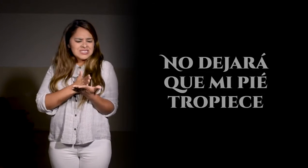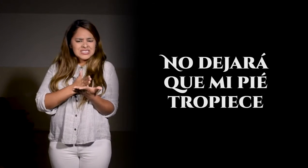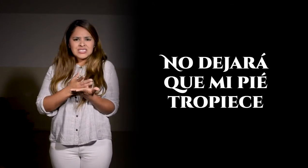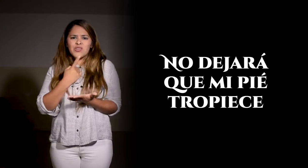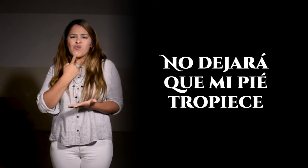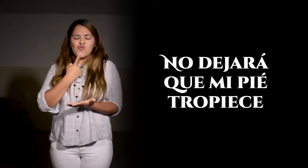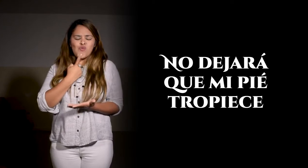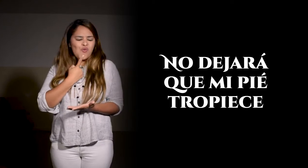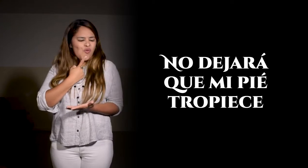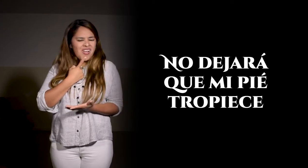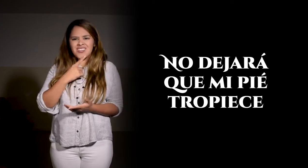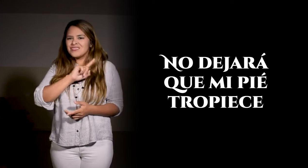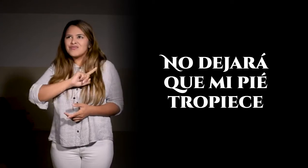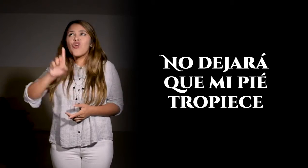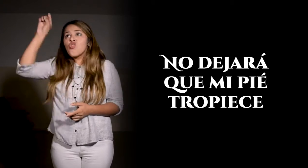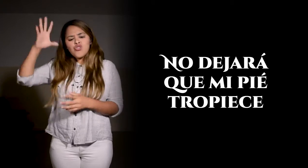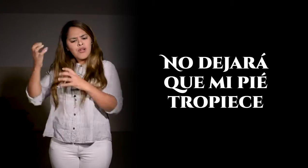dejará que mi pie tropiece